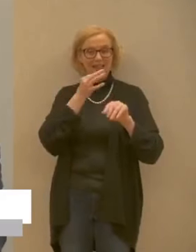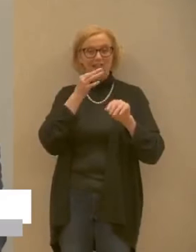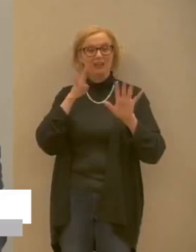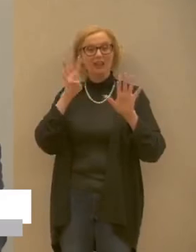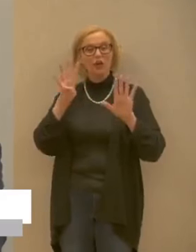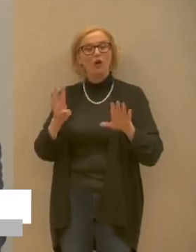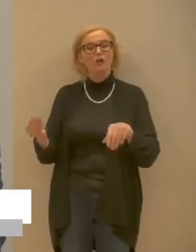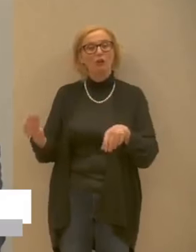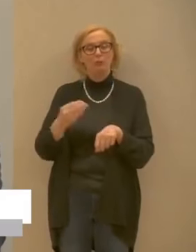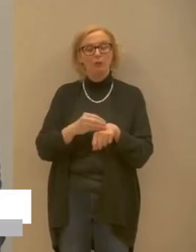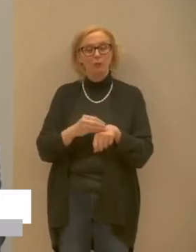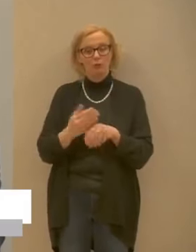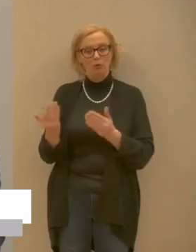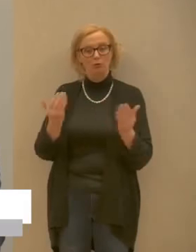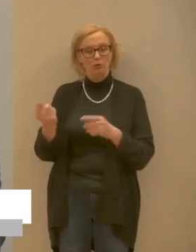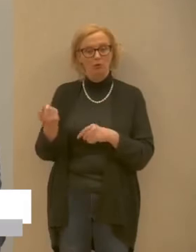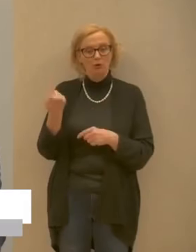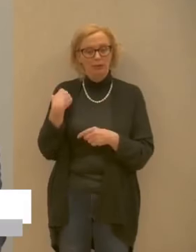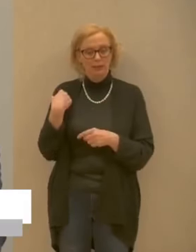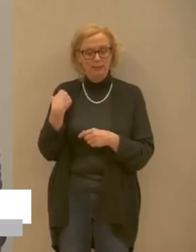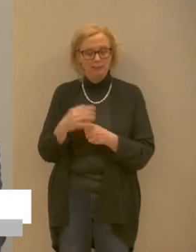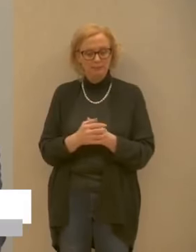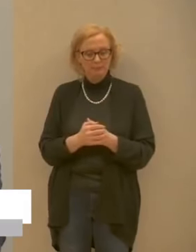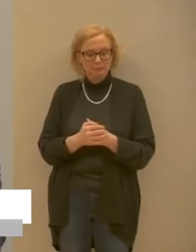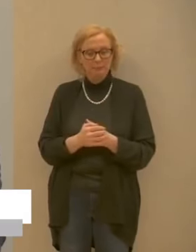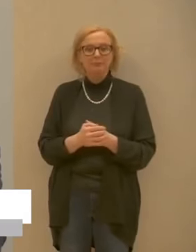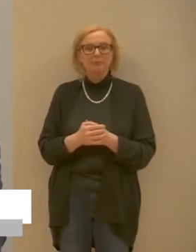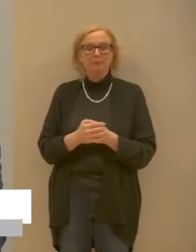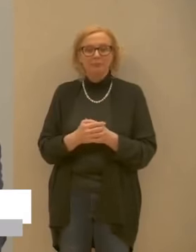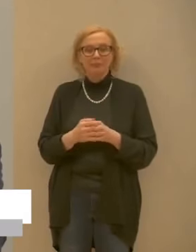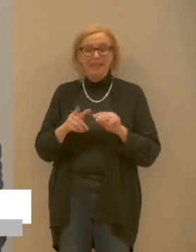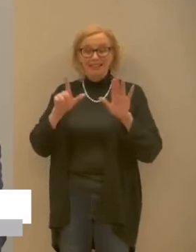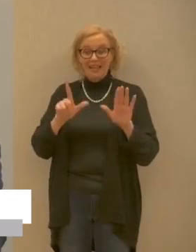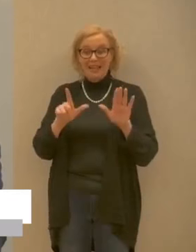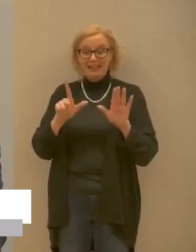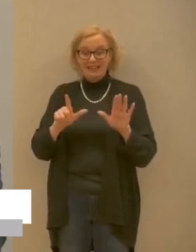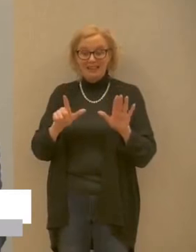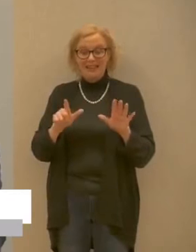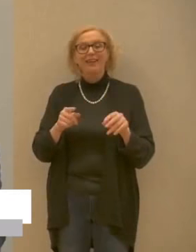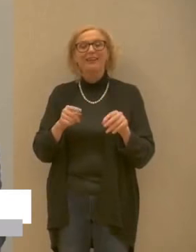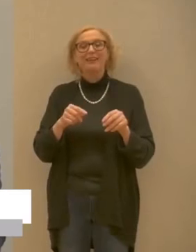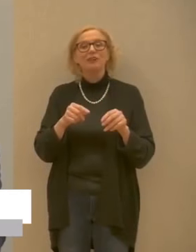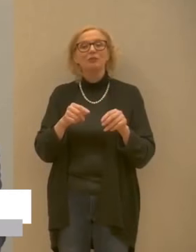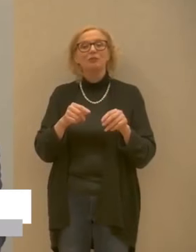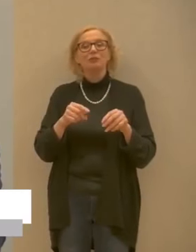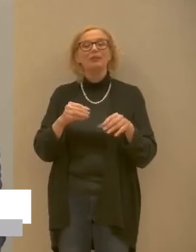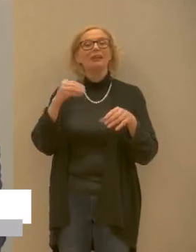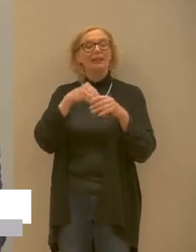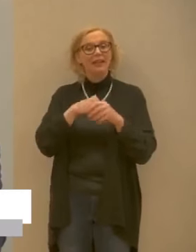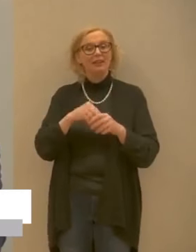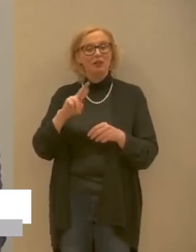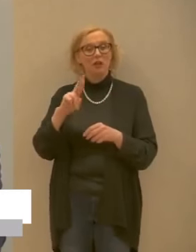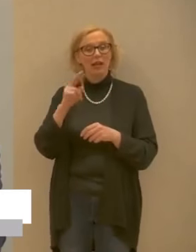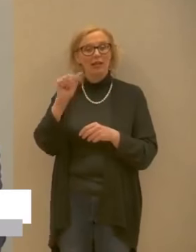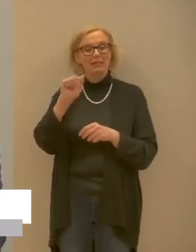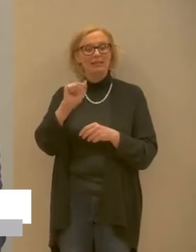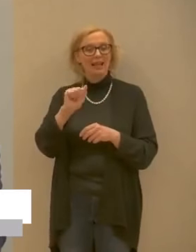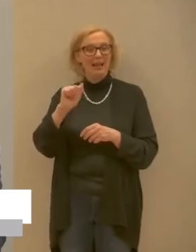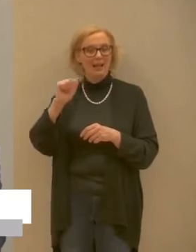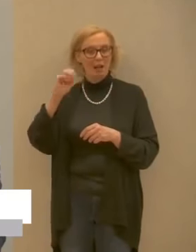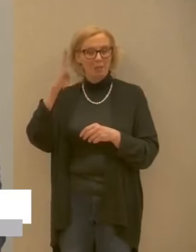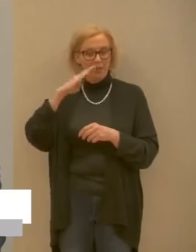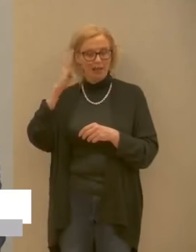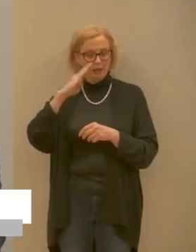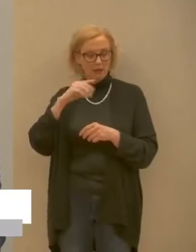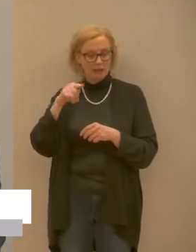di ieri di questi come ho detto prima 7 sono registrati nell'RSA di Pergine Val